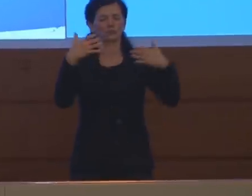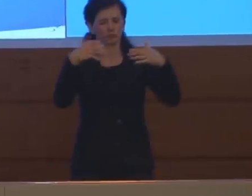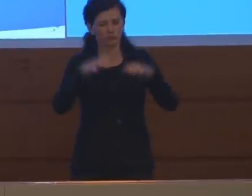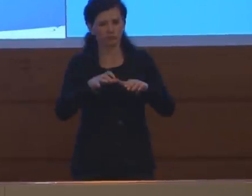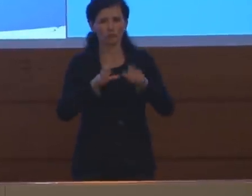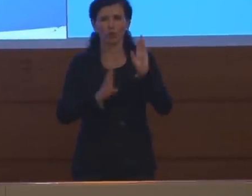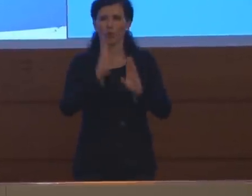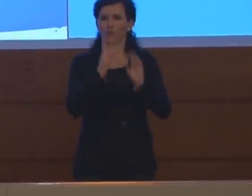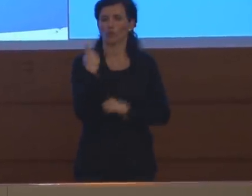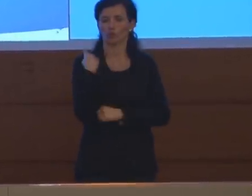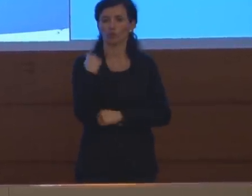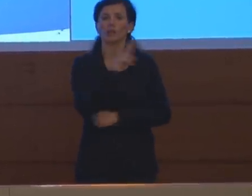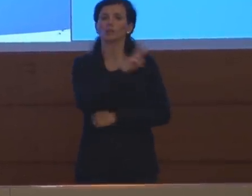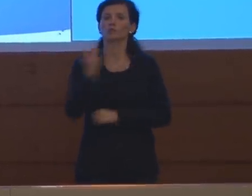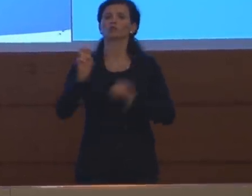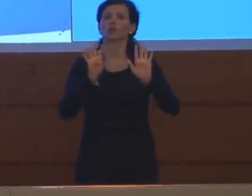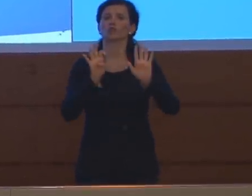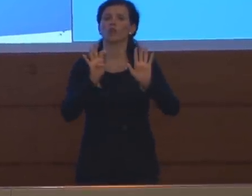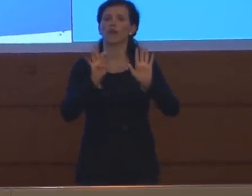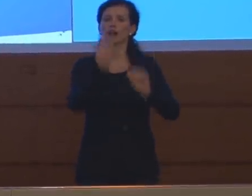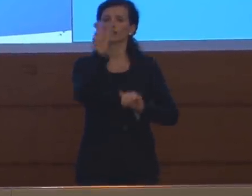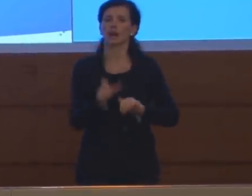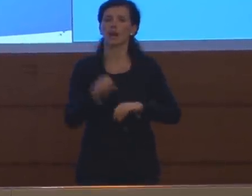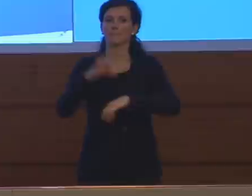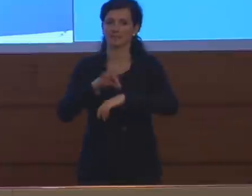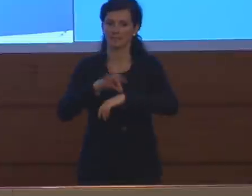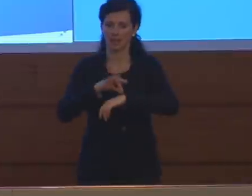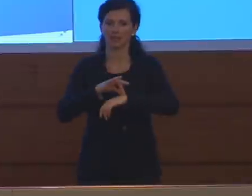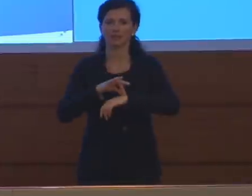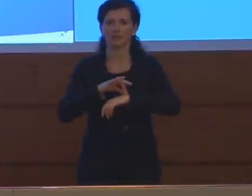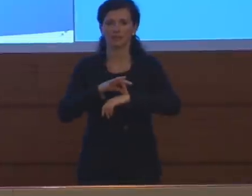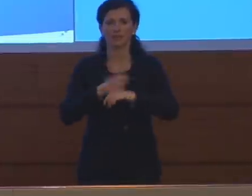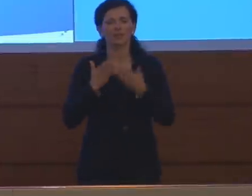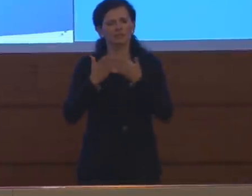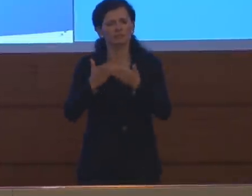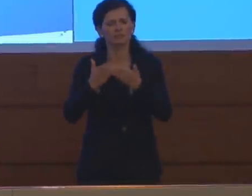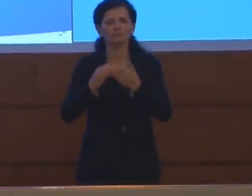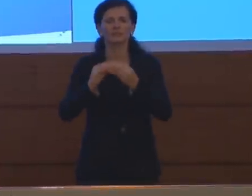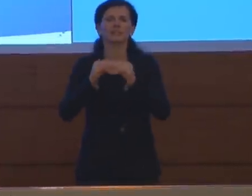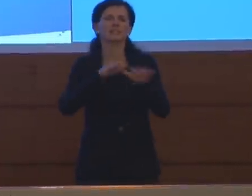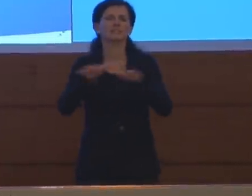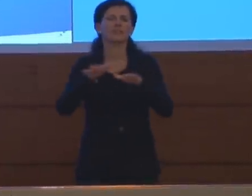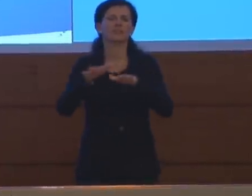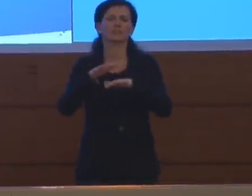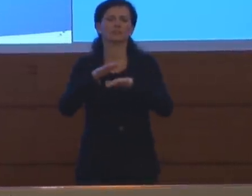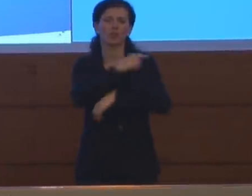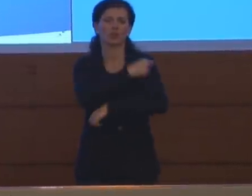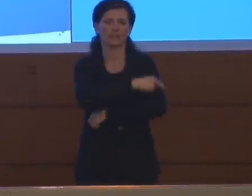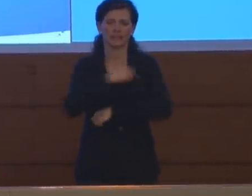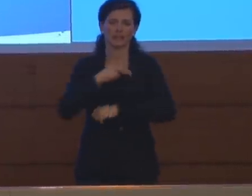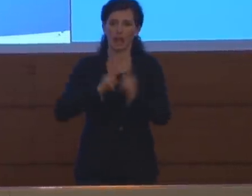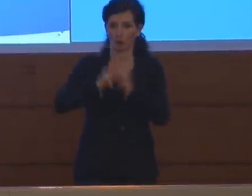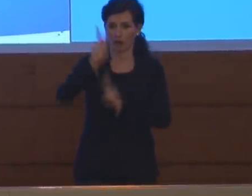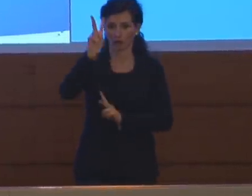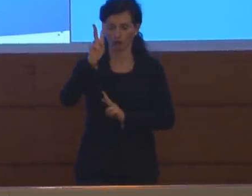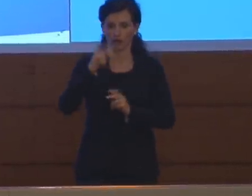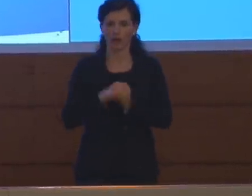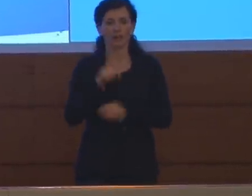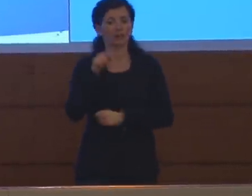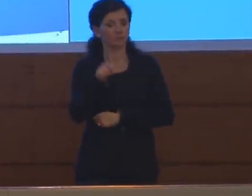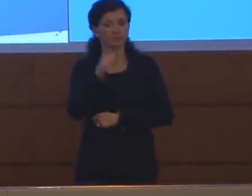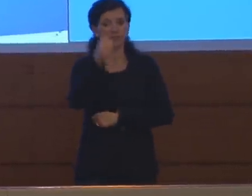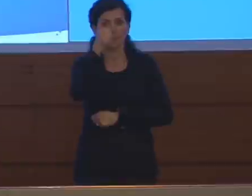a ieri di 290 pazienti assistiti dal Servizio Sanitario Nazionale. Di questi 1